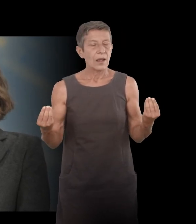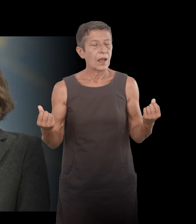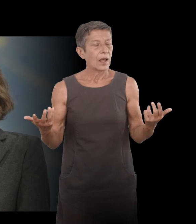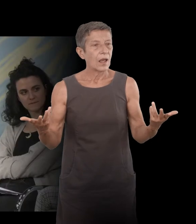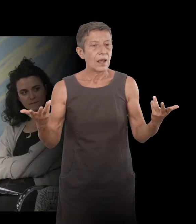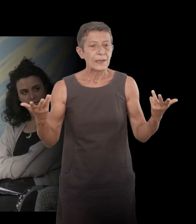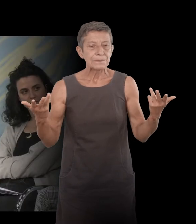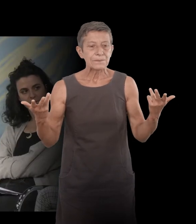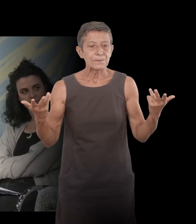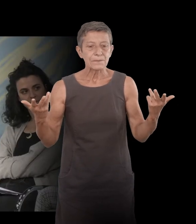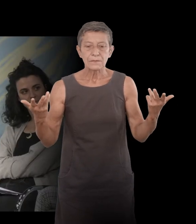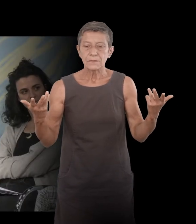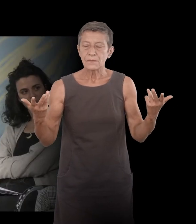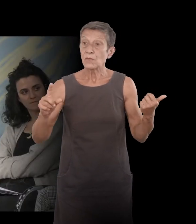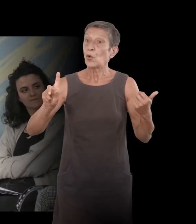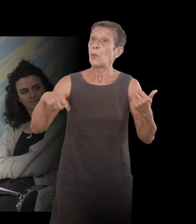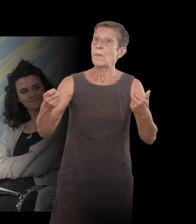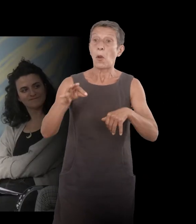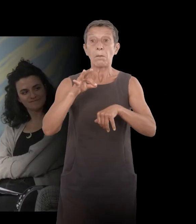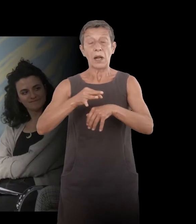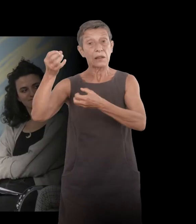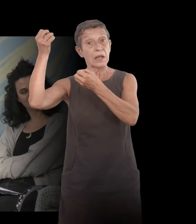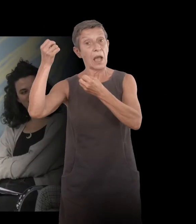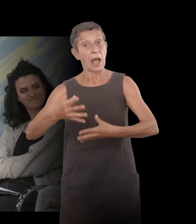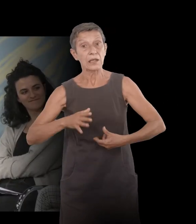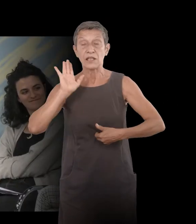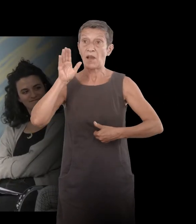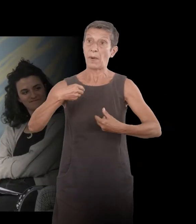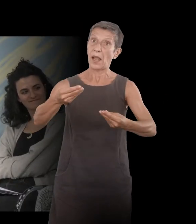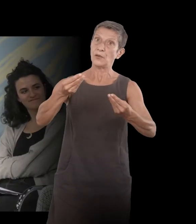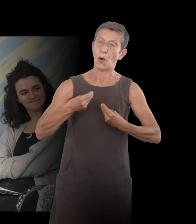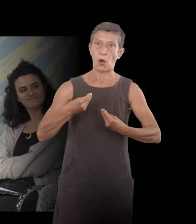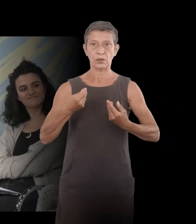En fait, on est censé sortir plus fort de la maladie, on est censé sortir plus grand, plus mature,